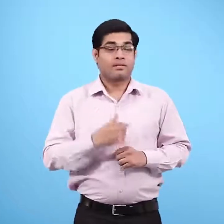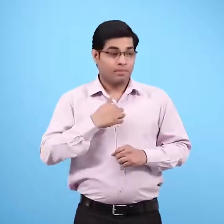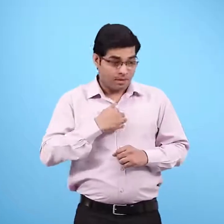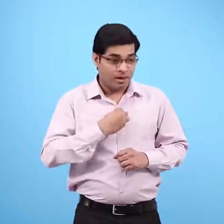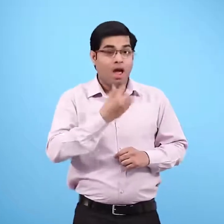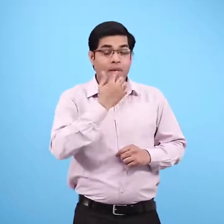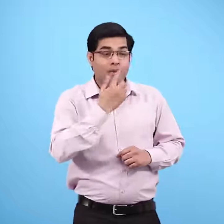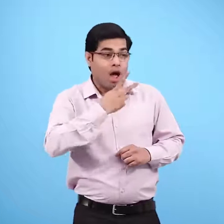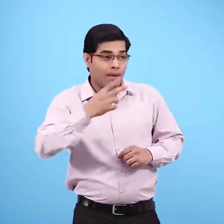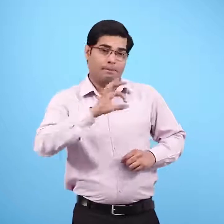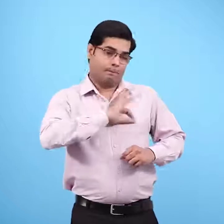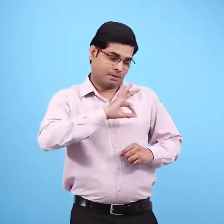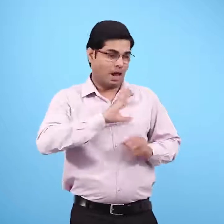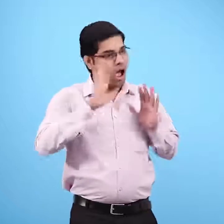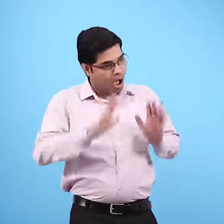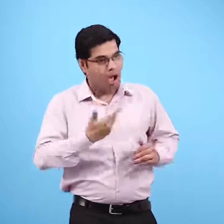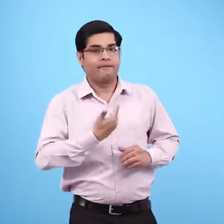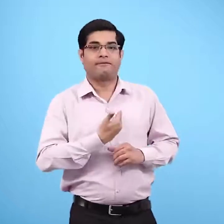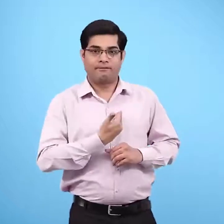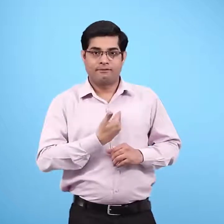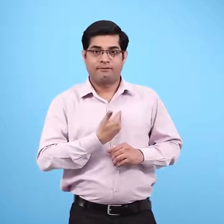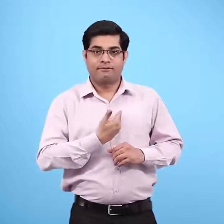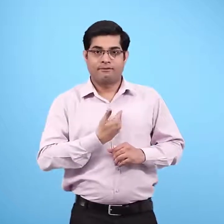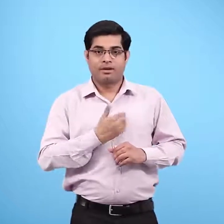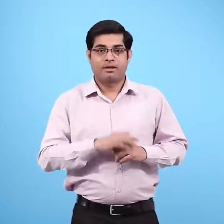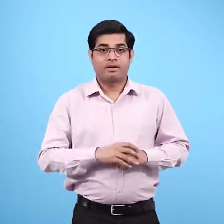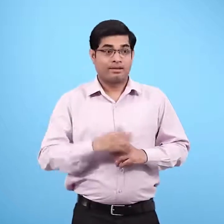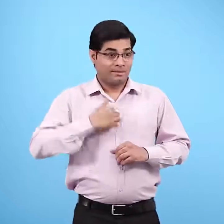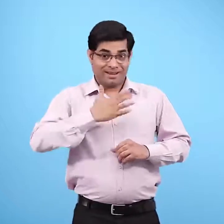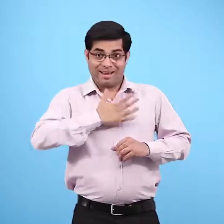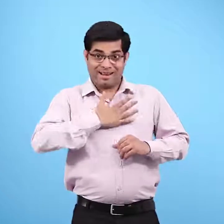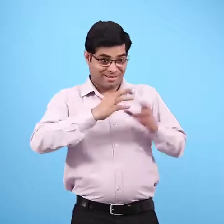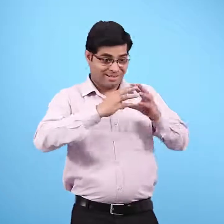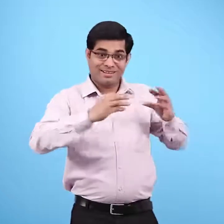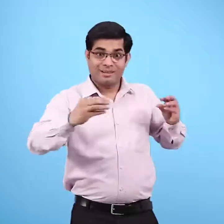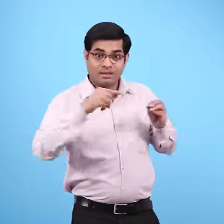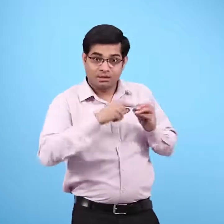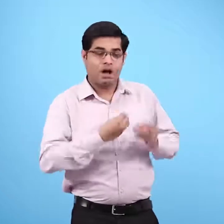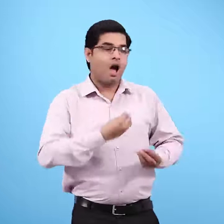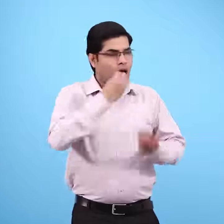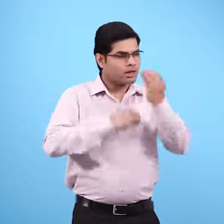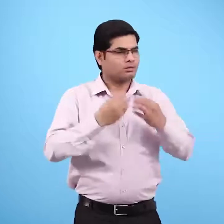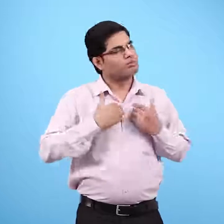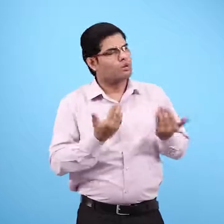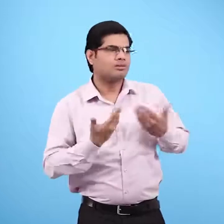हाँ घट्टी इमली मुझे बहुत ही पसंद है पर मैं करेला भी खा लेती हूँ